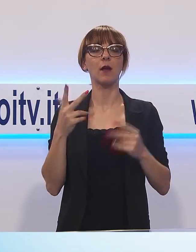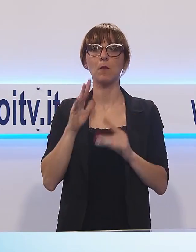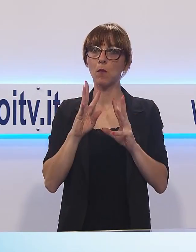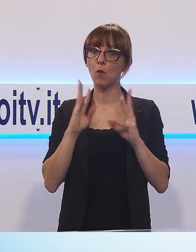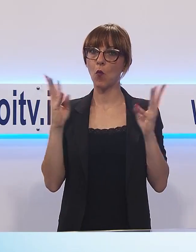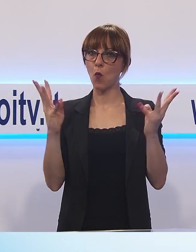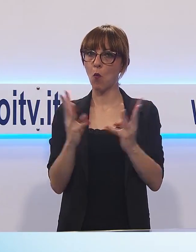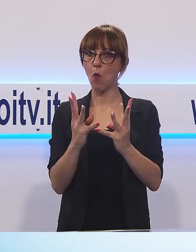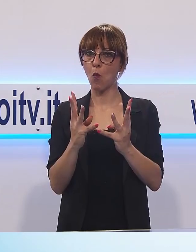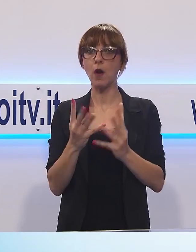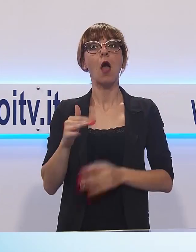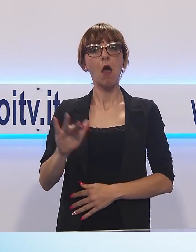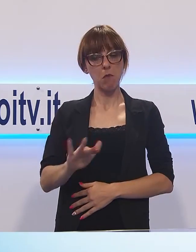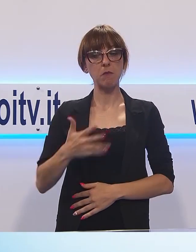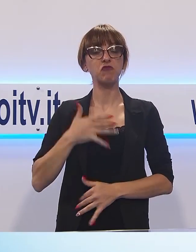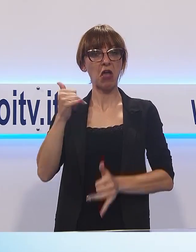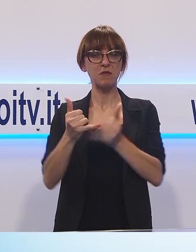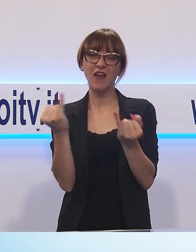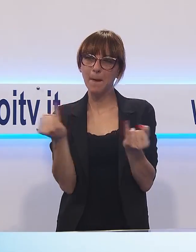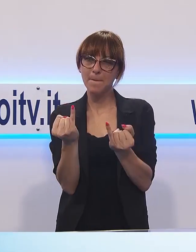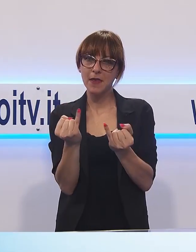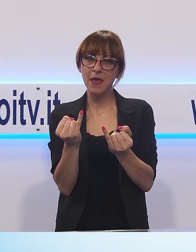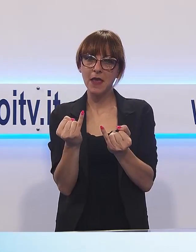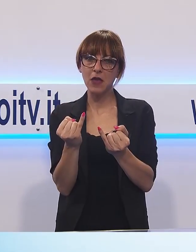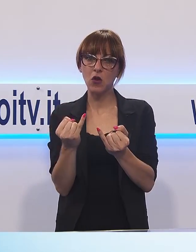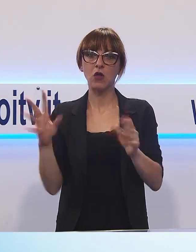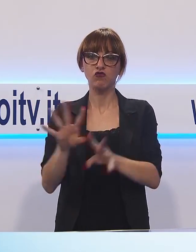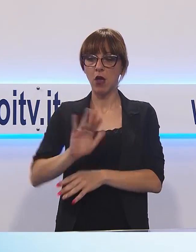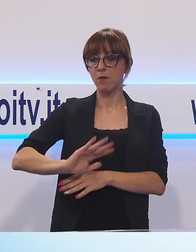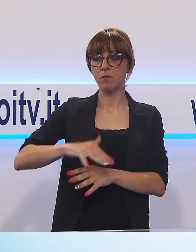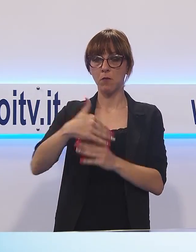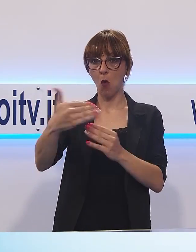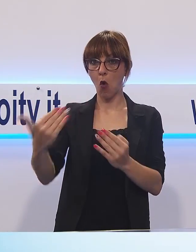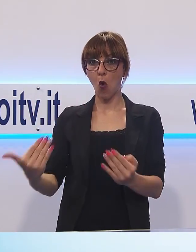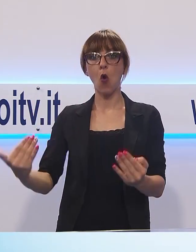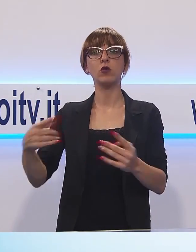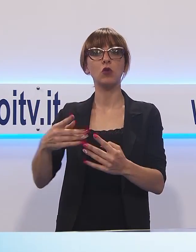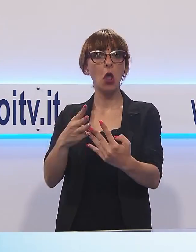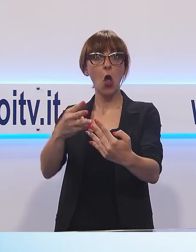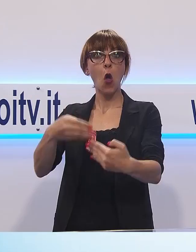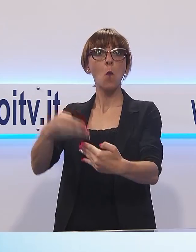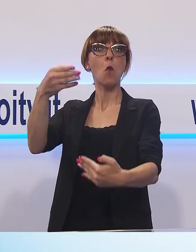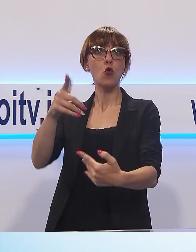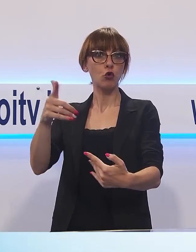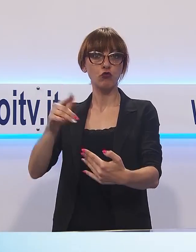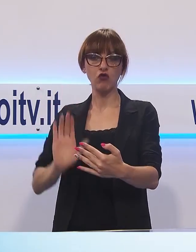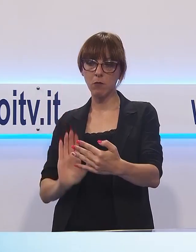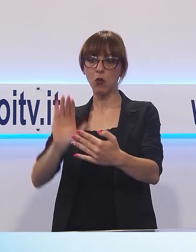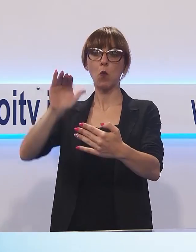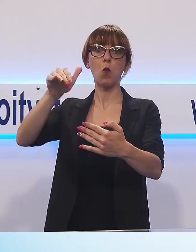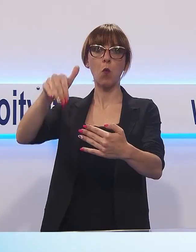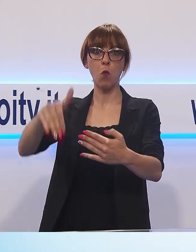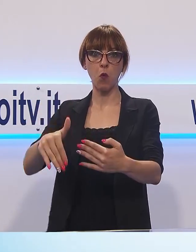Il bimbo, in sella ad una piccola bicicletta, si è avvicinato al bordo est del Baluardo, in un punto dove non c'è il muro di cinta, ma un